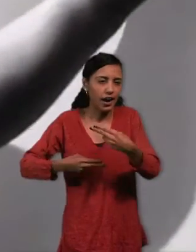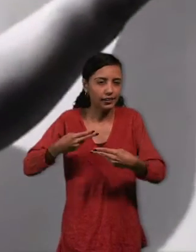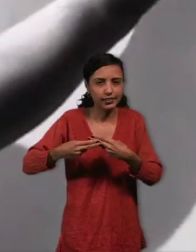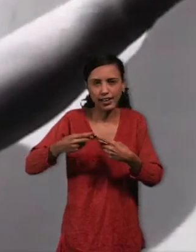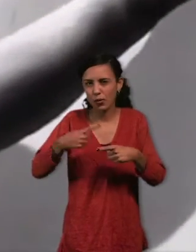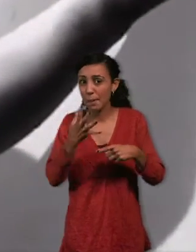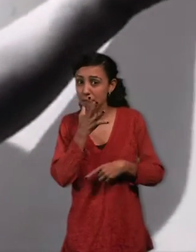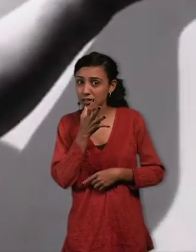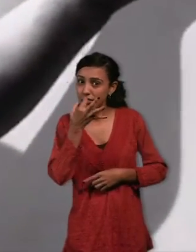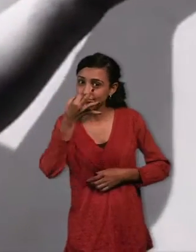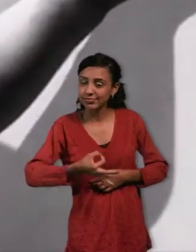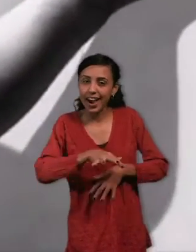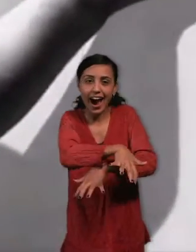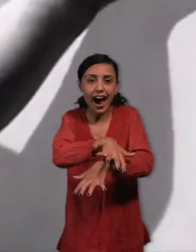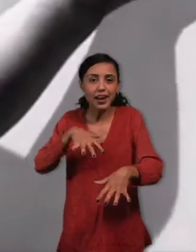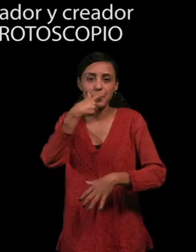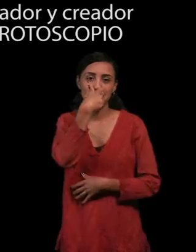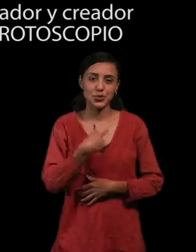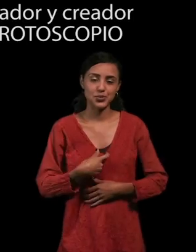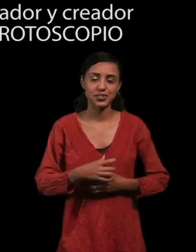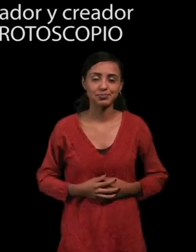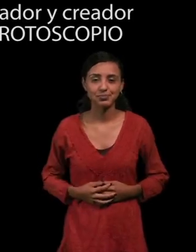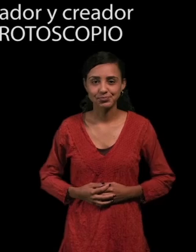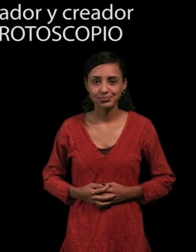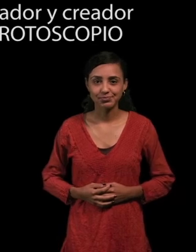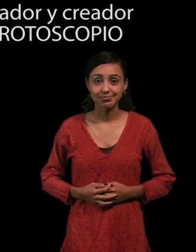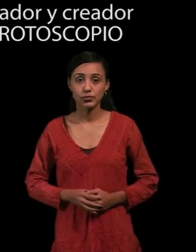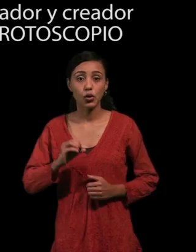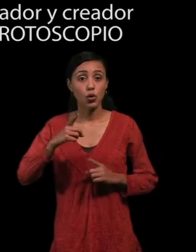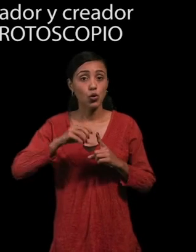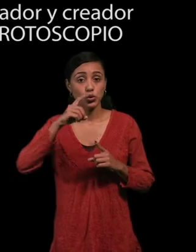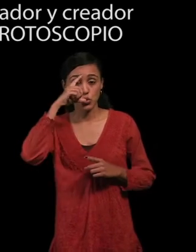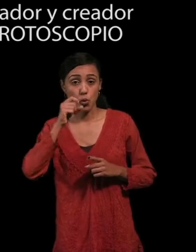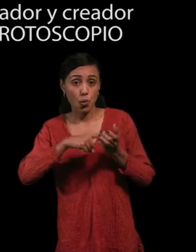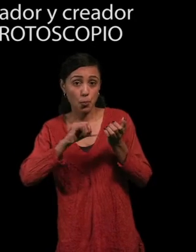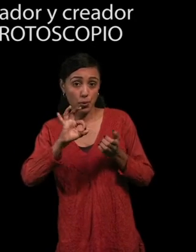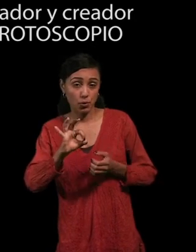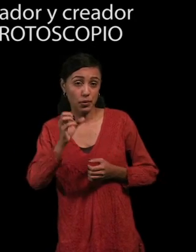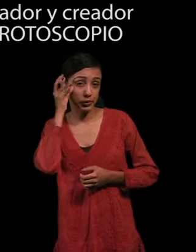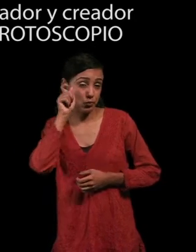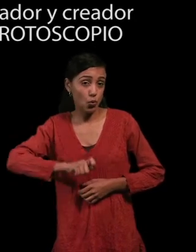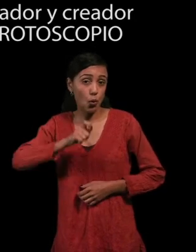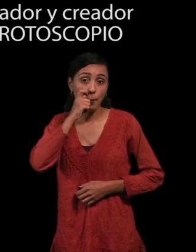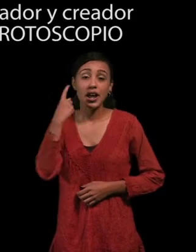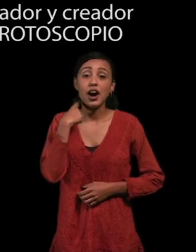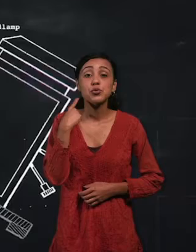realistas de animales y personas. El rotoscopio fue inventado por Max Fleischer en 1912